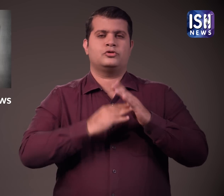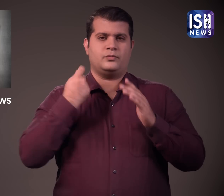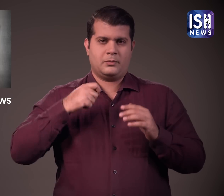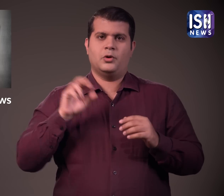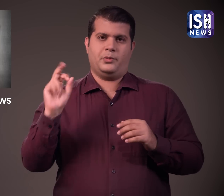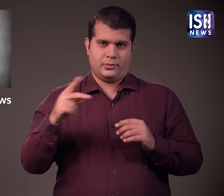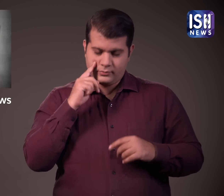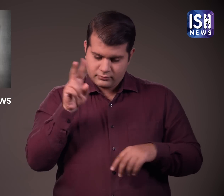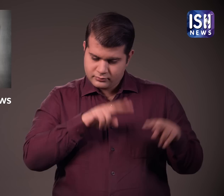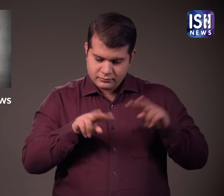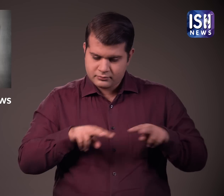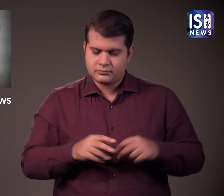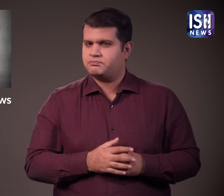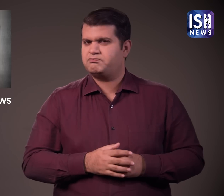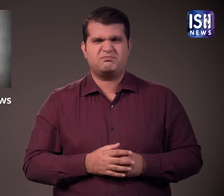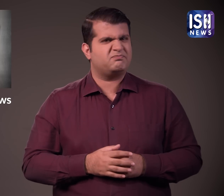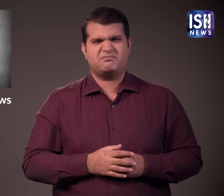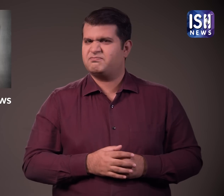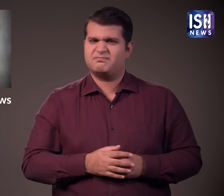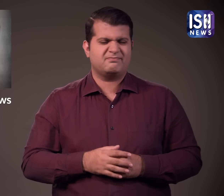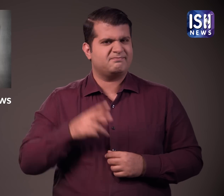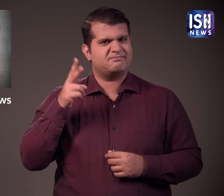पुनर विचार याचिका खारिच कर दी